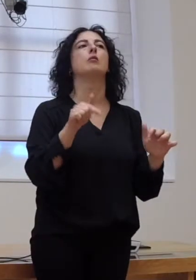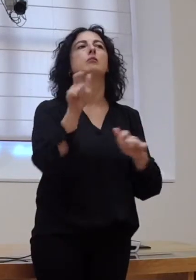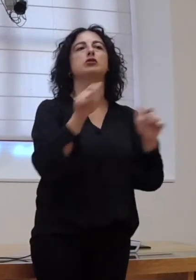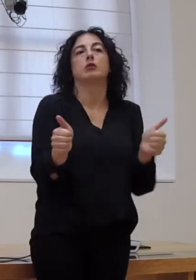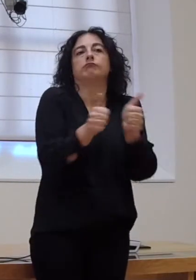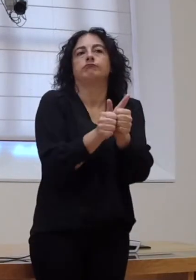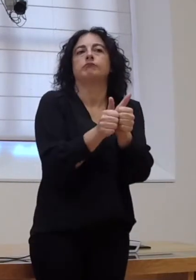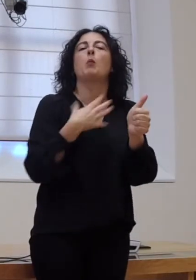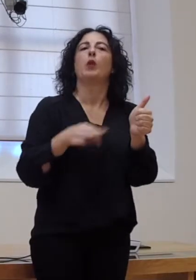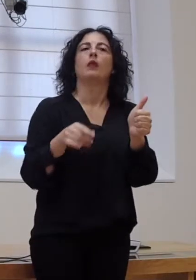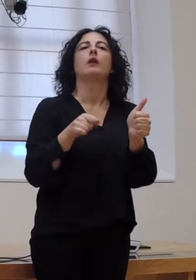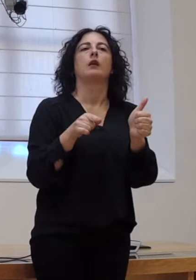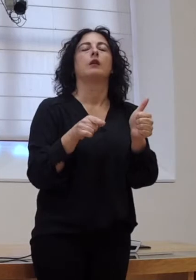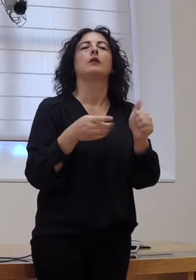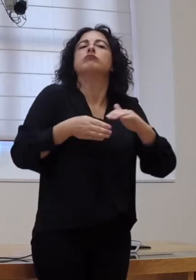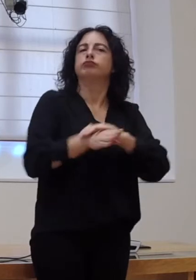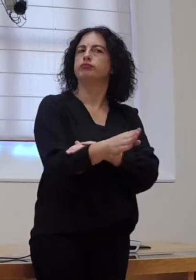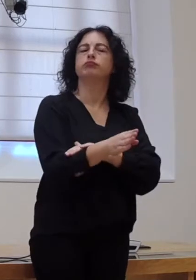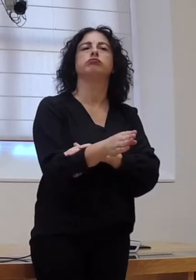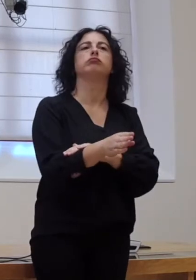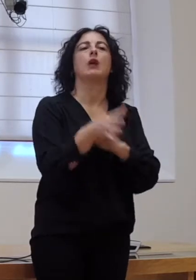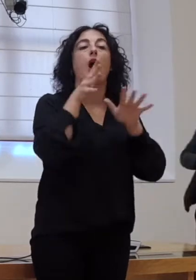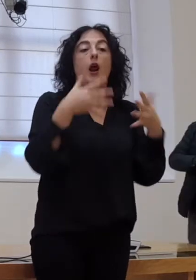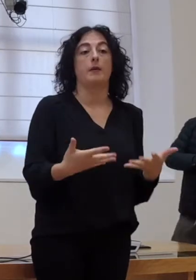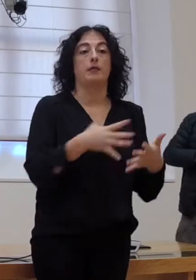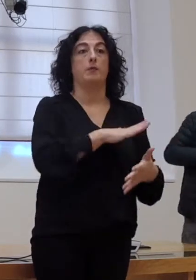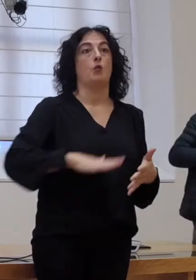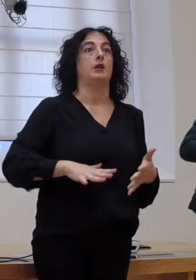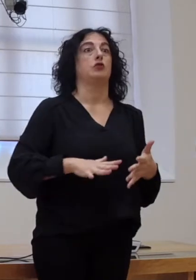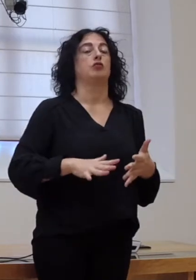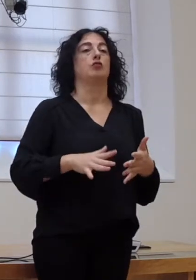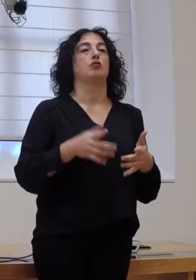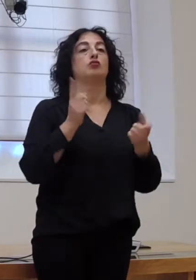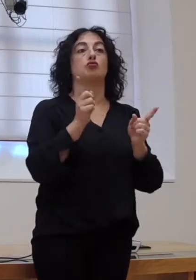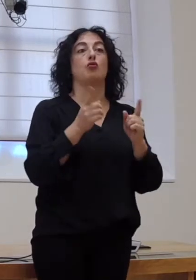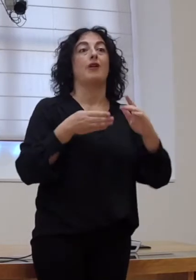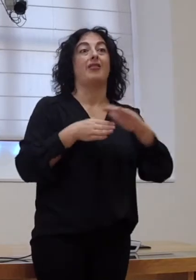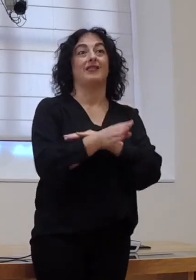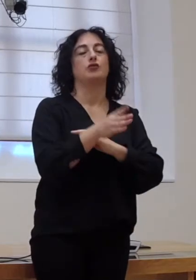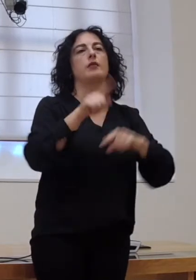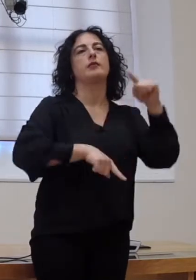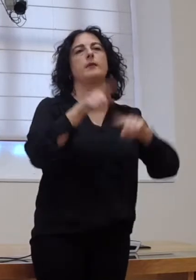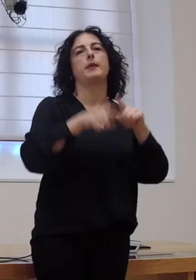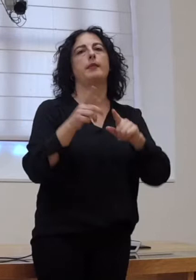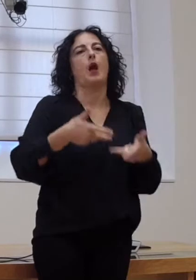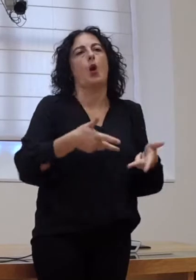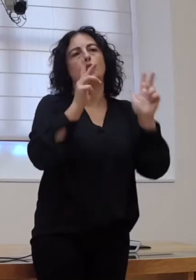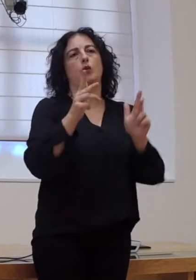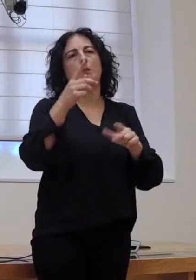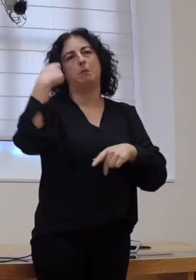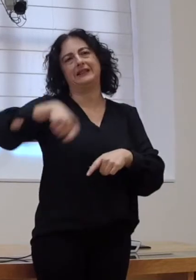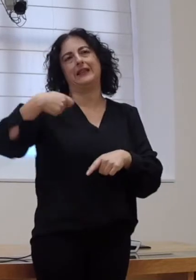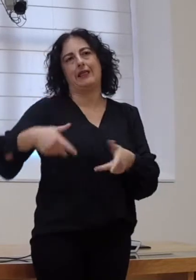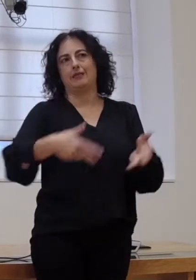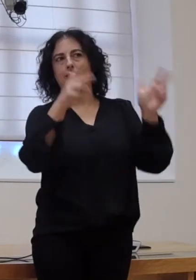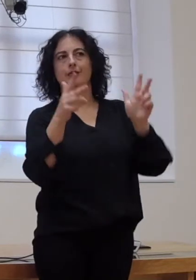pois, acceder ao hemiciclo. Neste momento, simplemente, o acceso ao hemiciclo depende dunha autorización da presidencia. Non